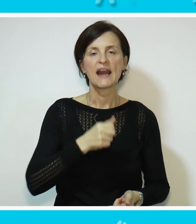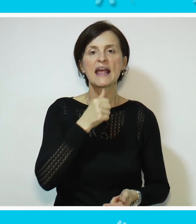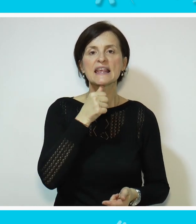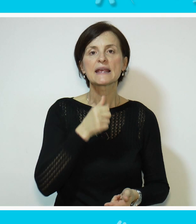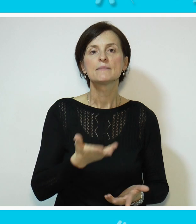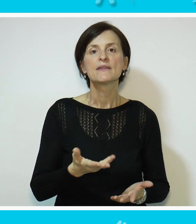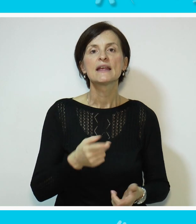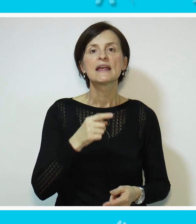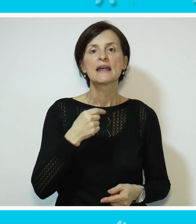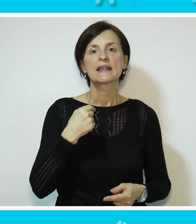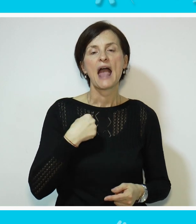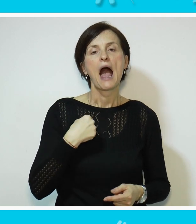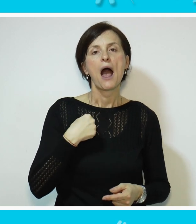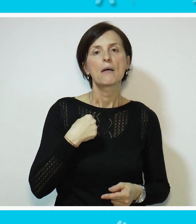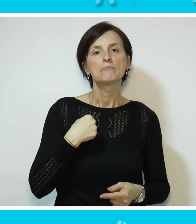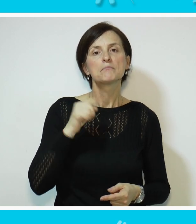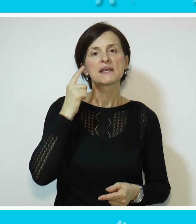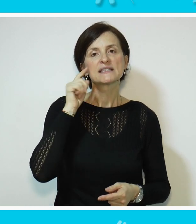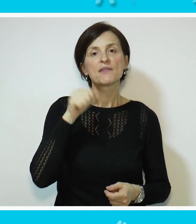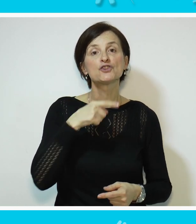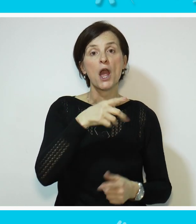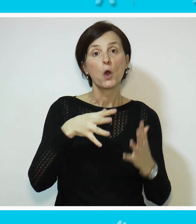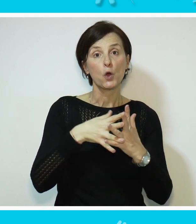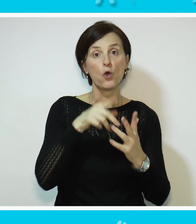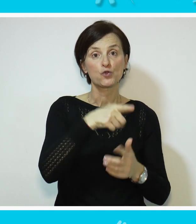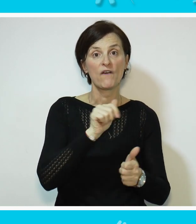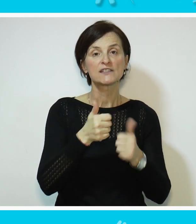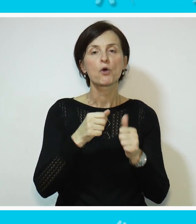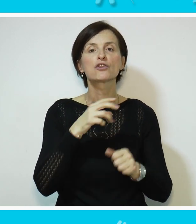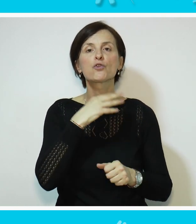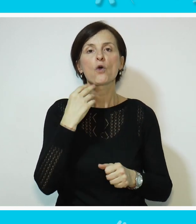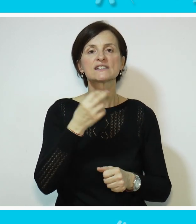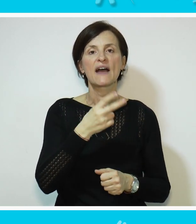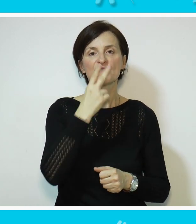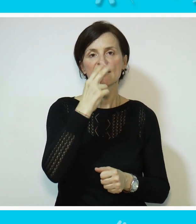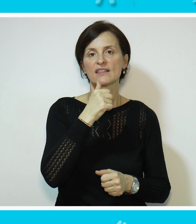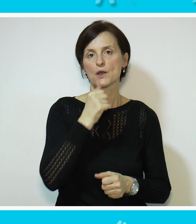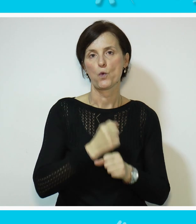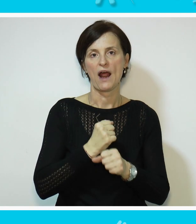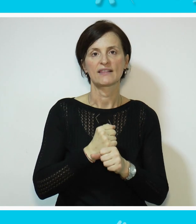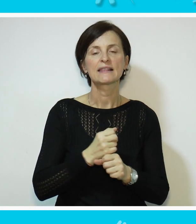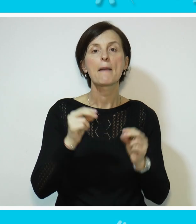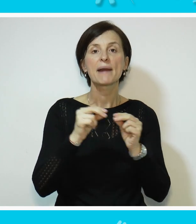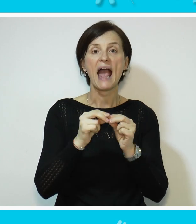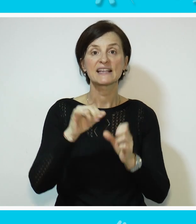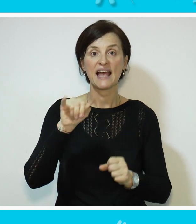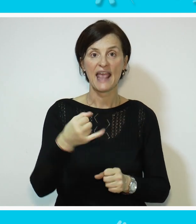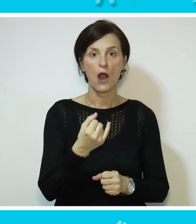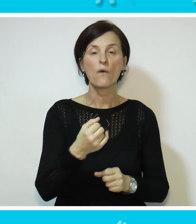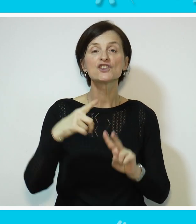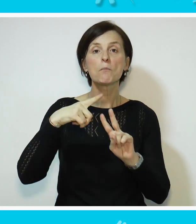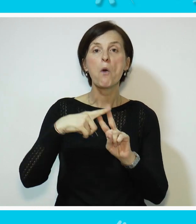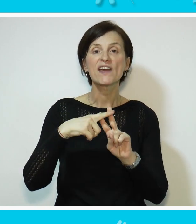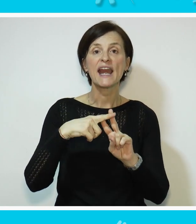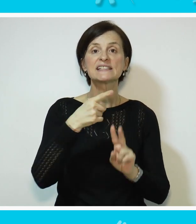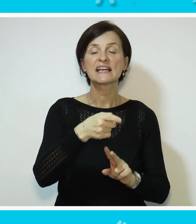odgovara. Tako da nadam se da ću kroz ovaj sport dosta i vidjeti i ja i učiniti. Brankica